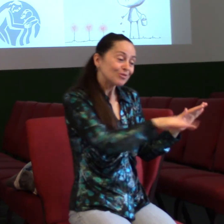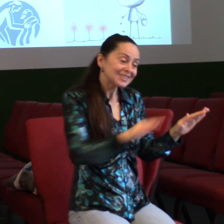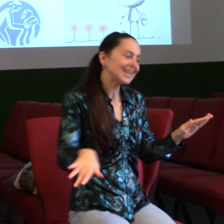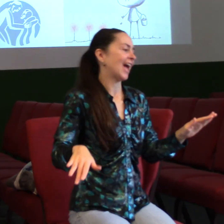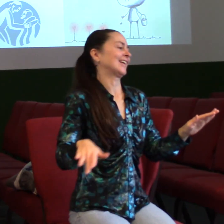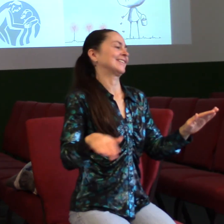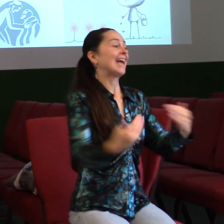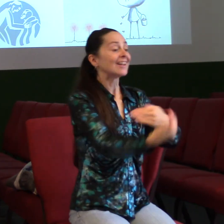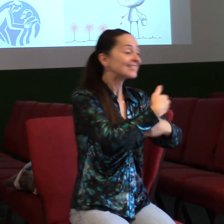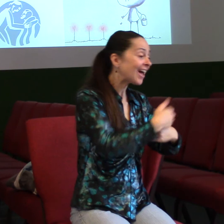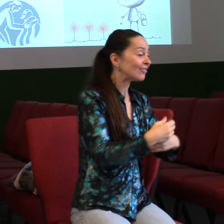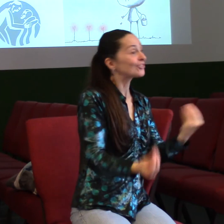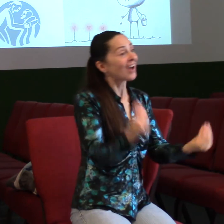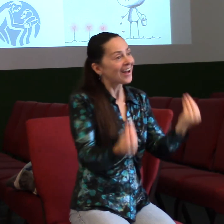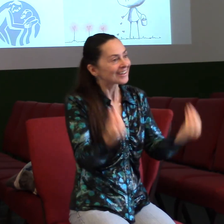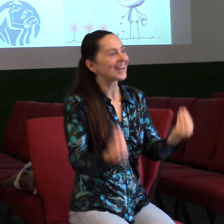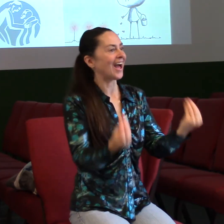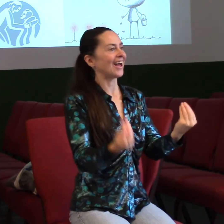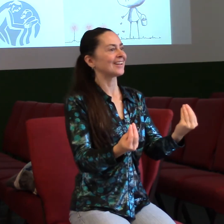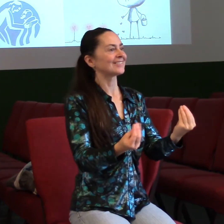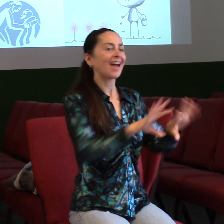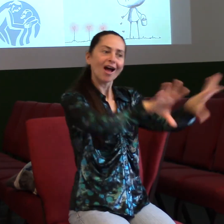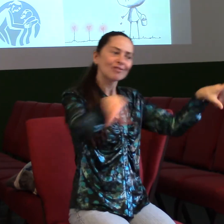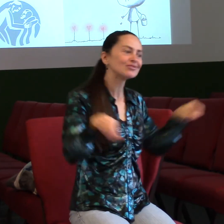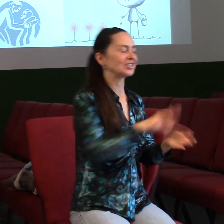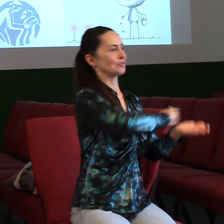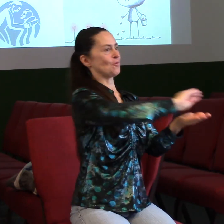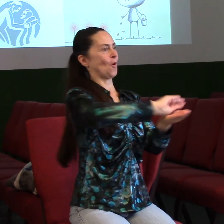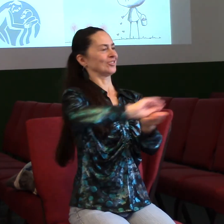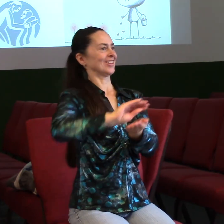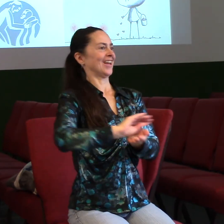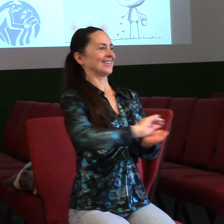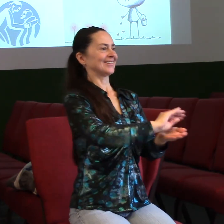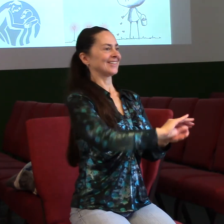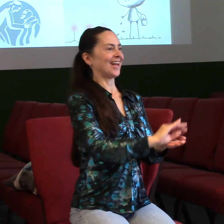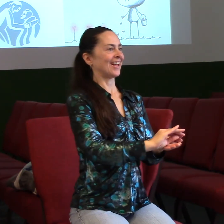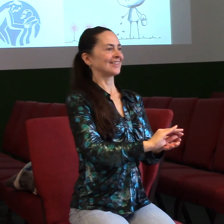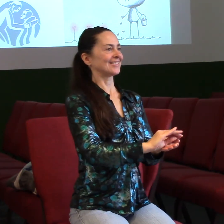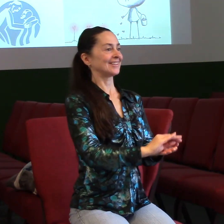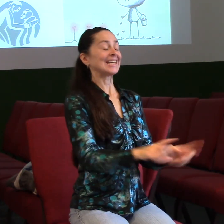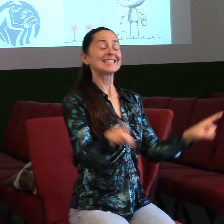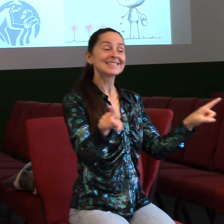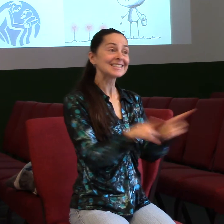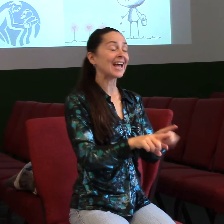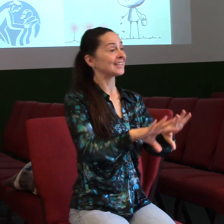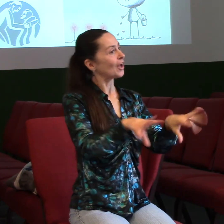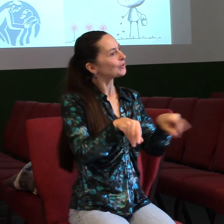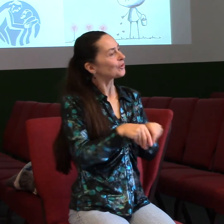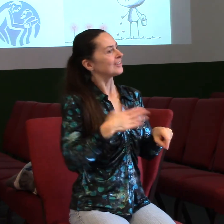násobí. Nejenom, že jsou požehnání mládežníci a lidi, co k nám přišli, ale je požehná i moje vlastní rodina. Když člověk